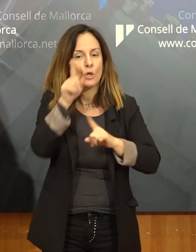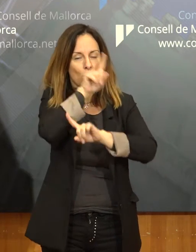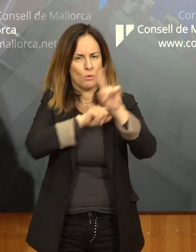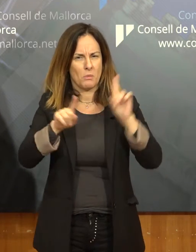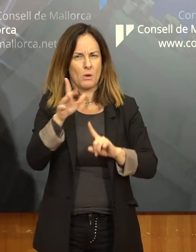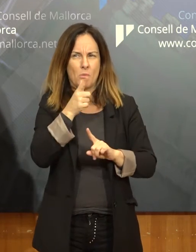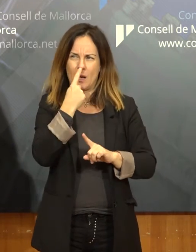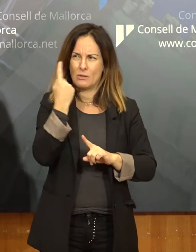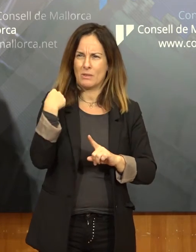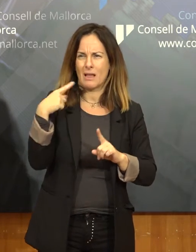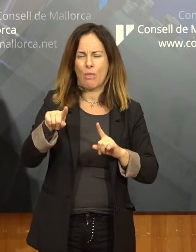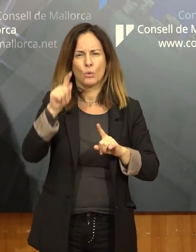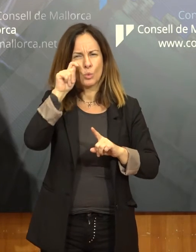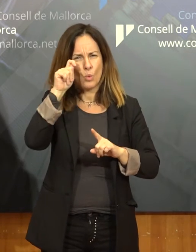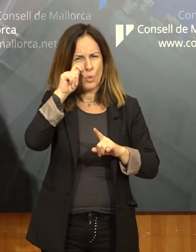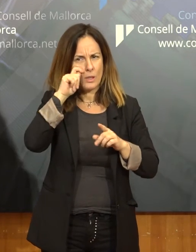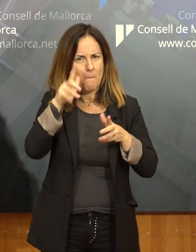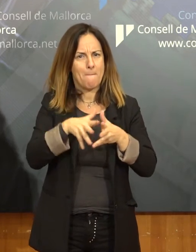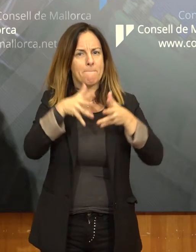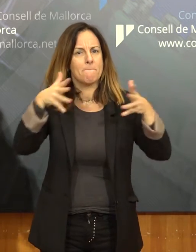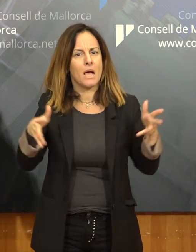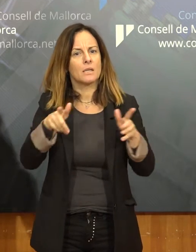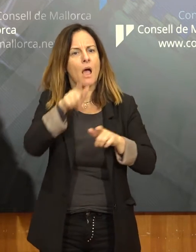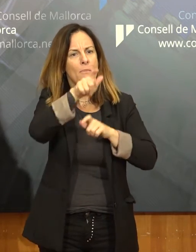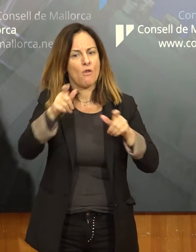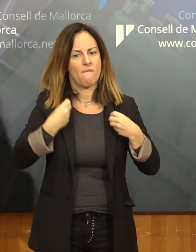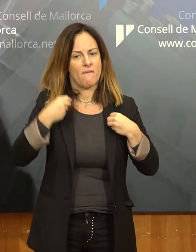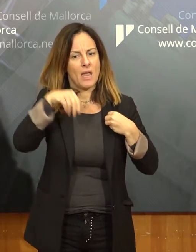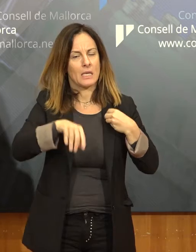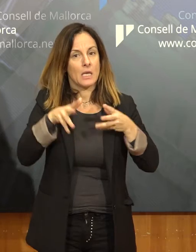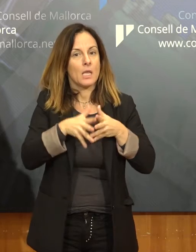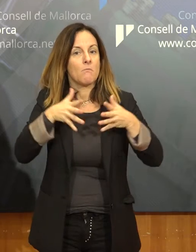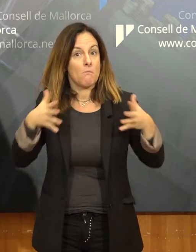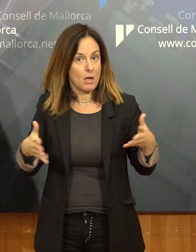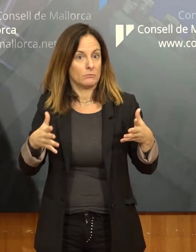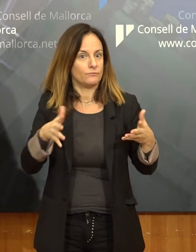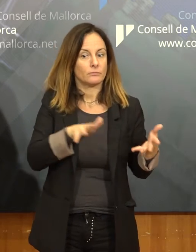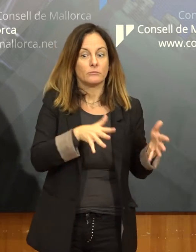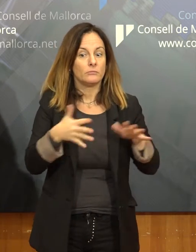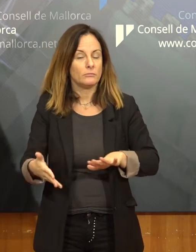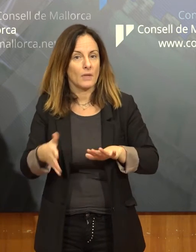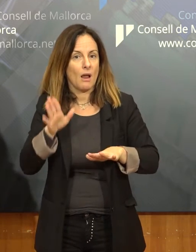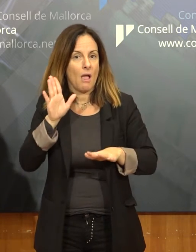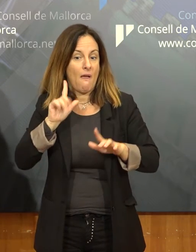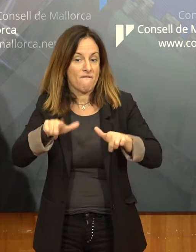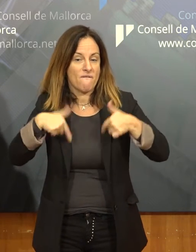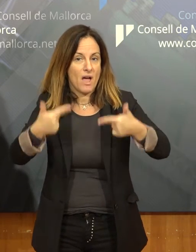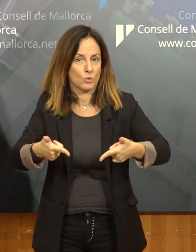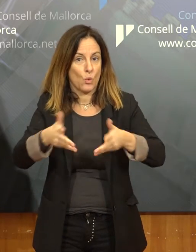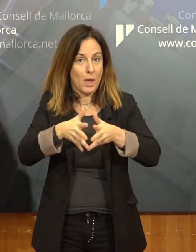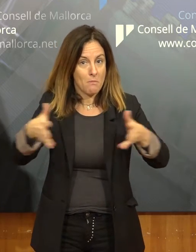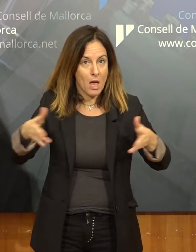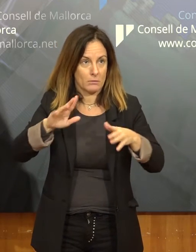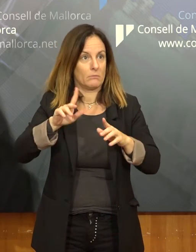turistes i de població que ha provocat un creixement en els residus, fins i tot també un creixement en la recollida